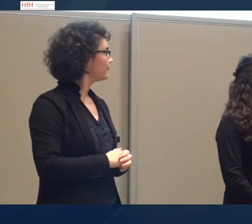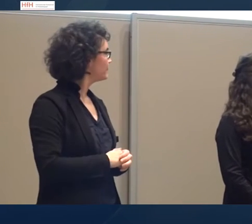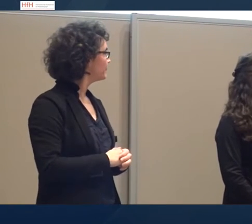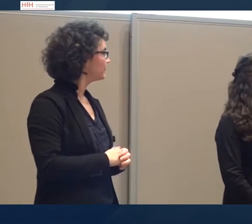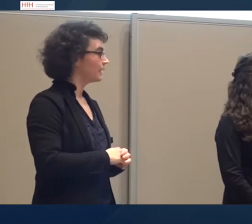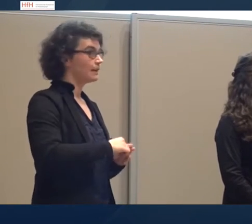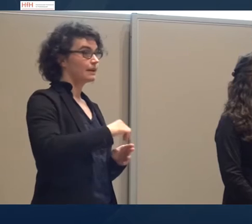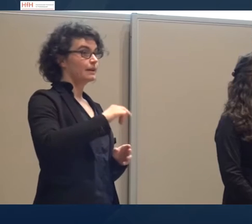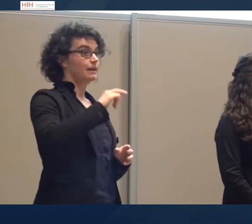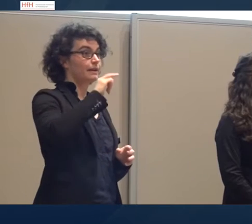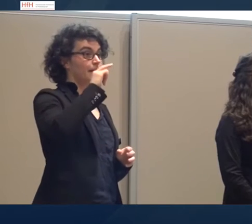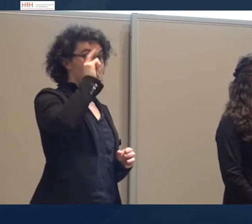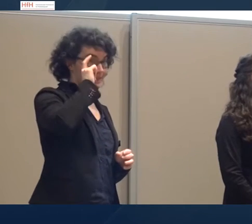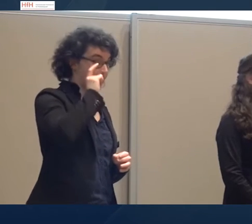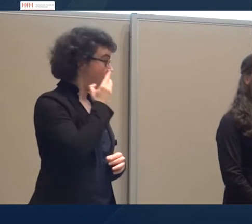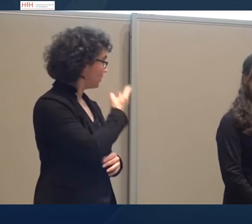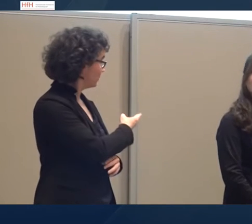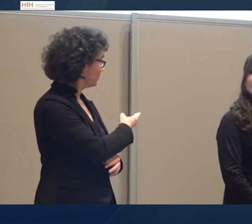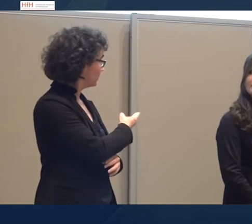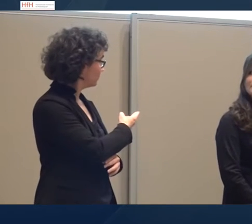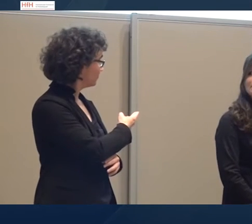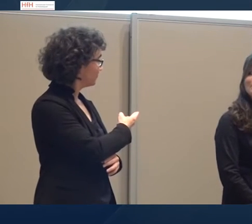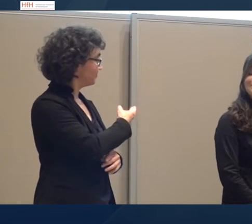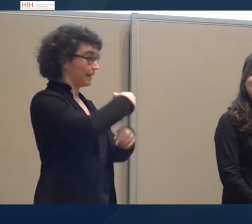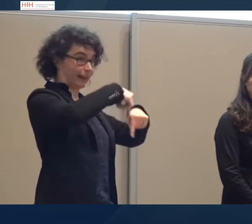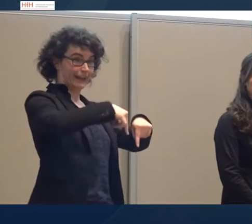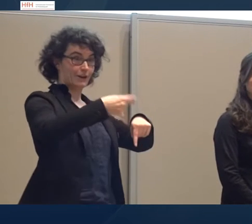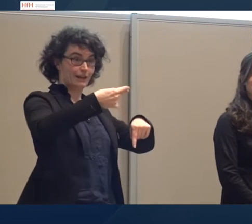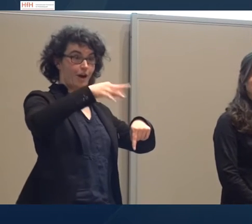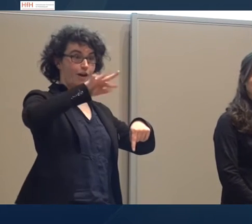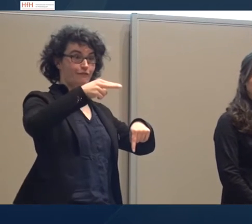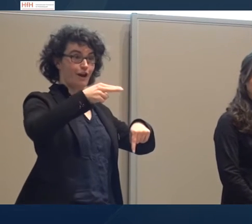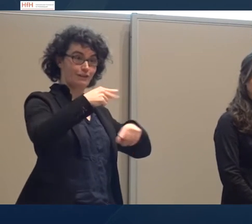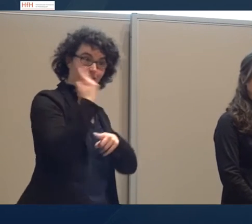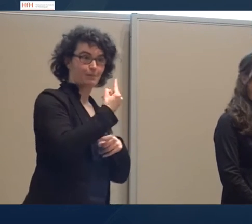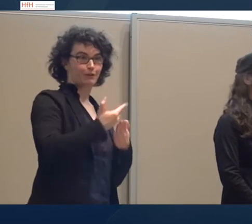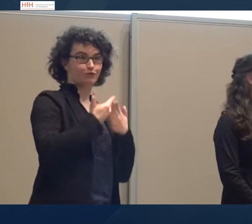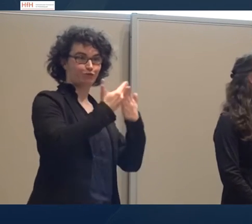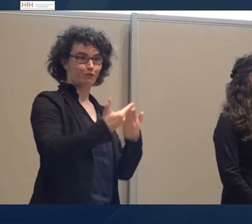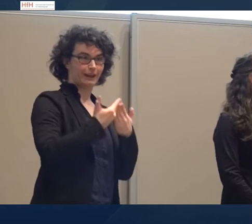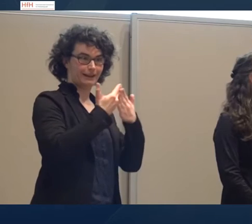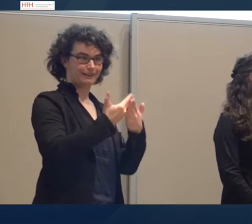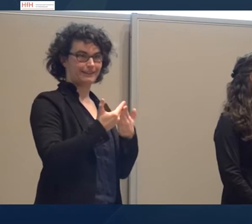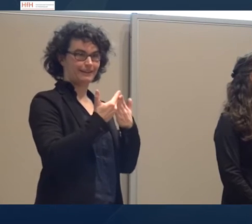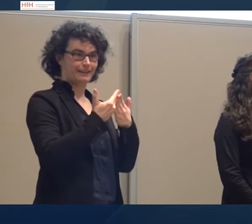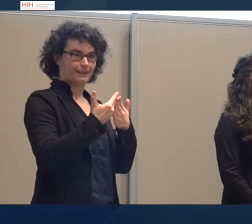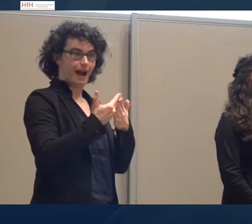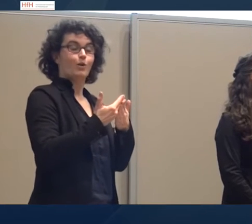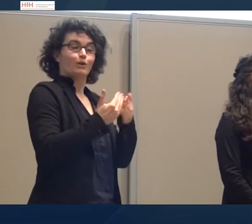Edrea hat hier unter anderem an der HFH studiert, ist unter anderem Dolmetscherin, aber